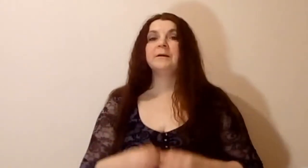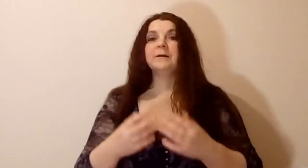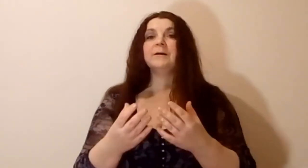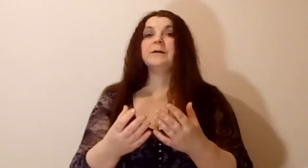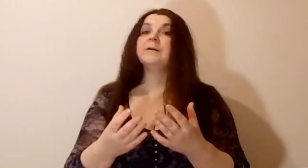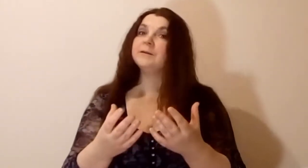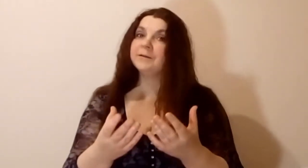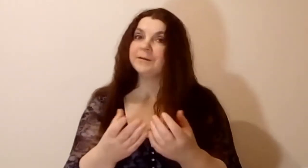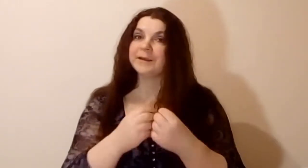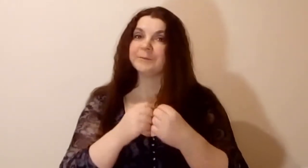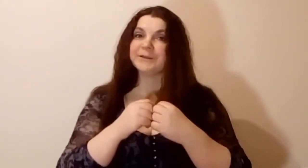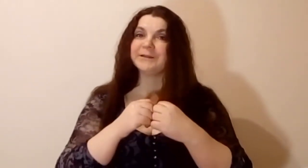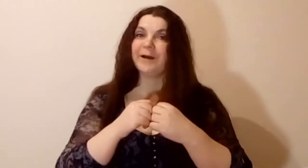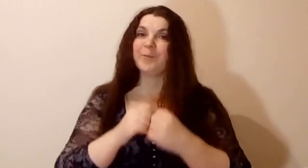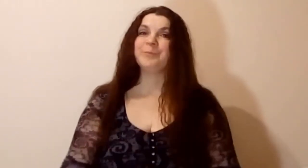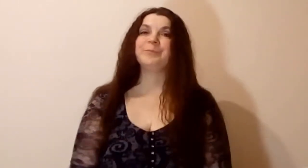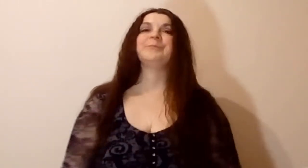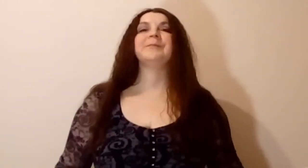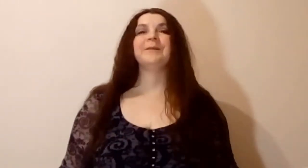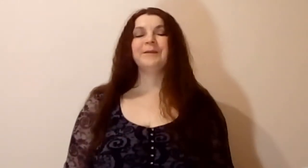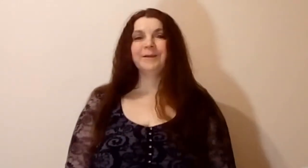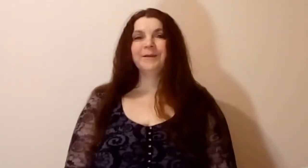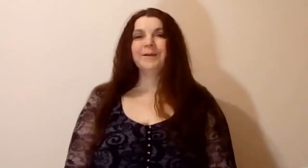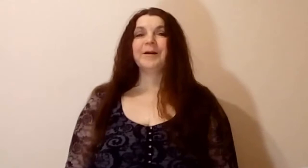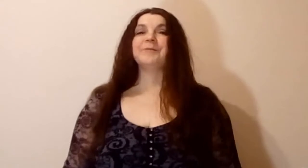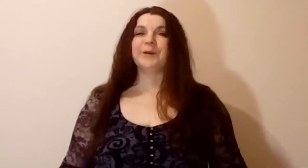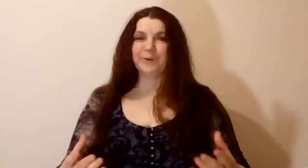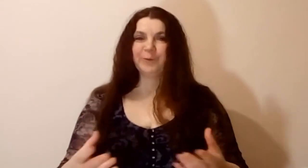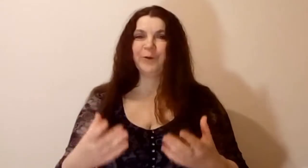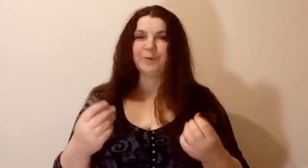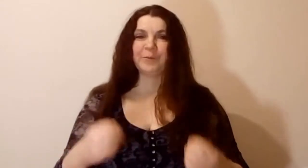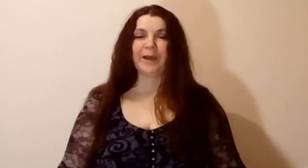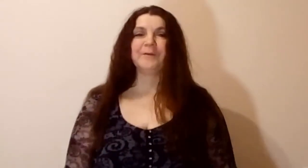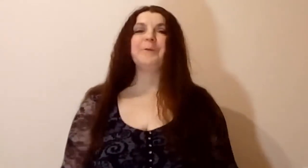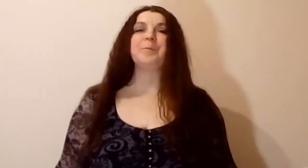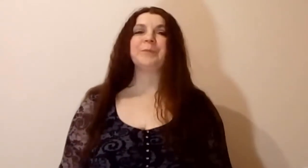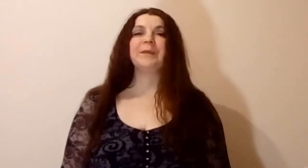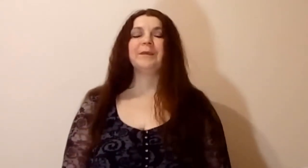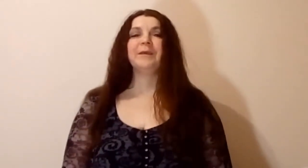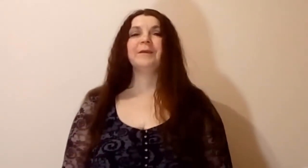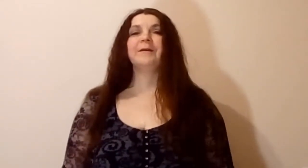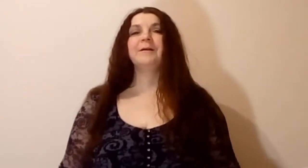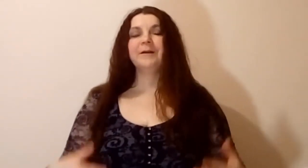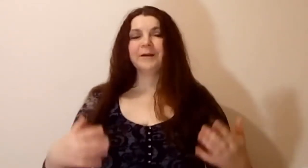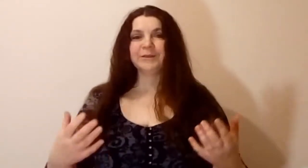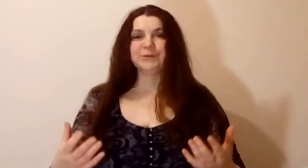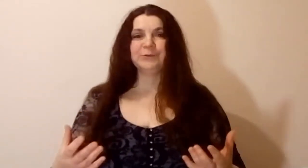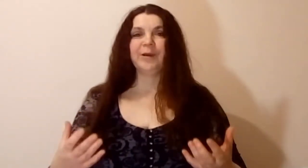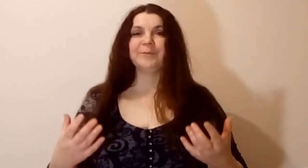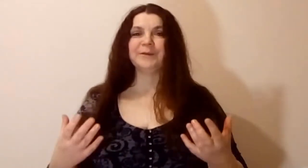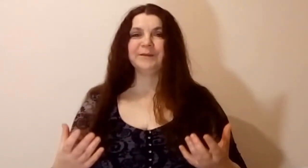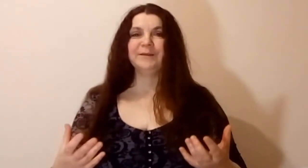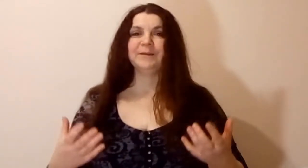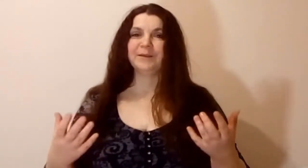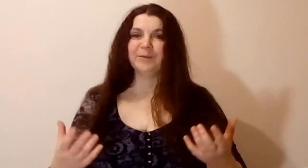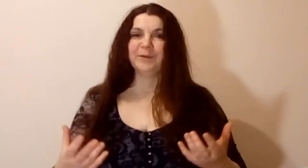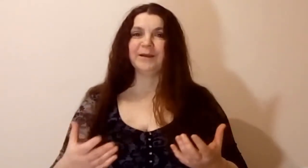я пришла ко второму правилу и хочу объяснить именно